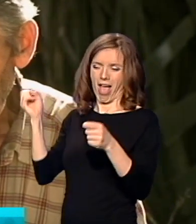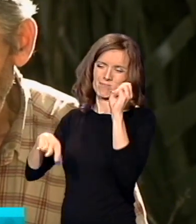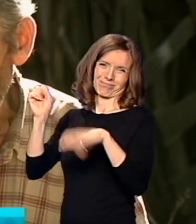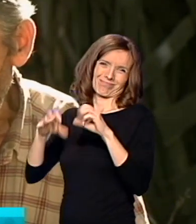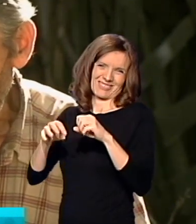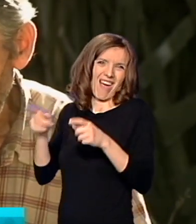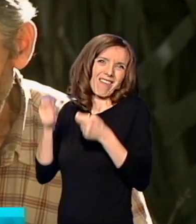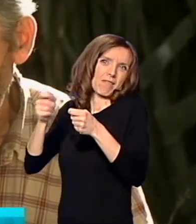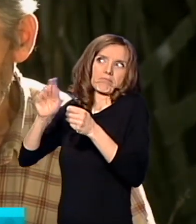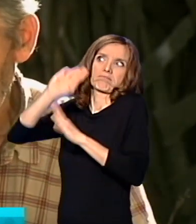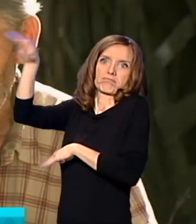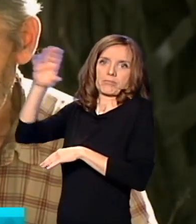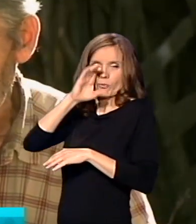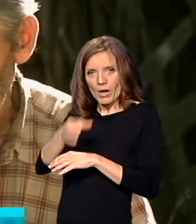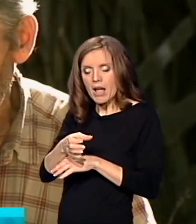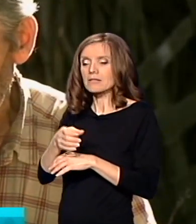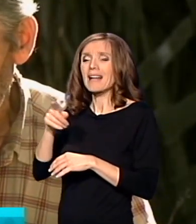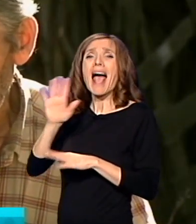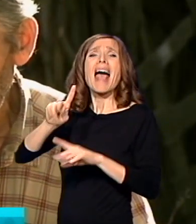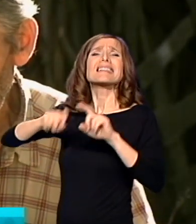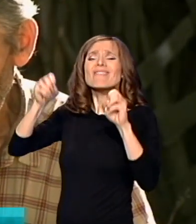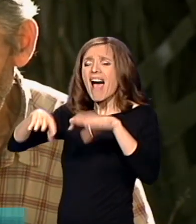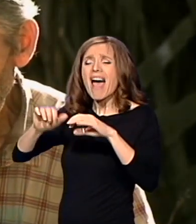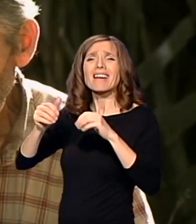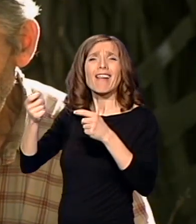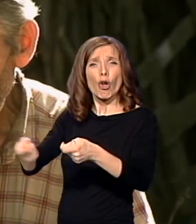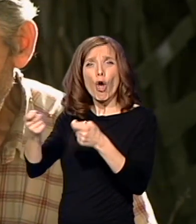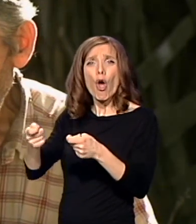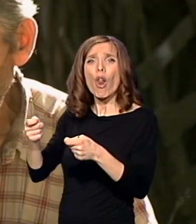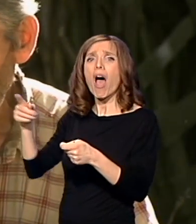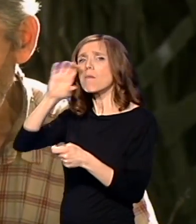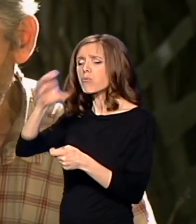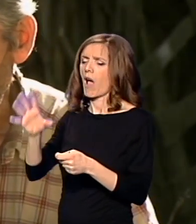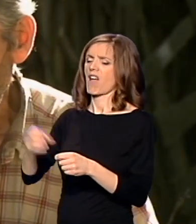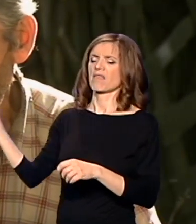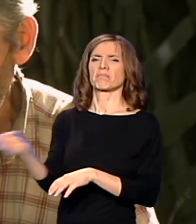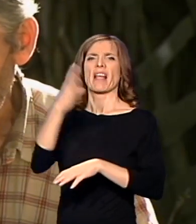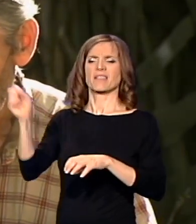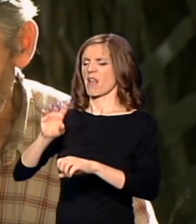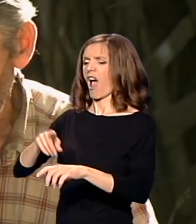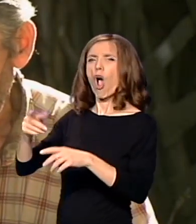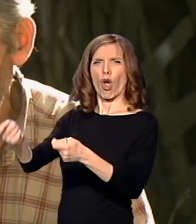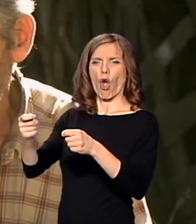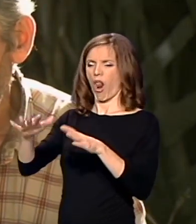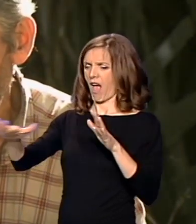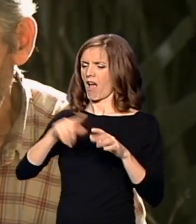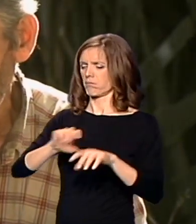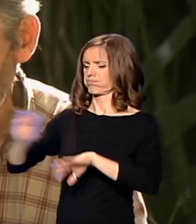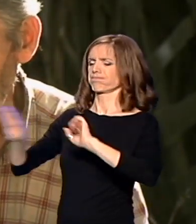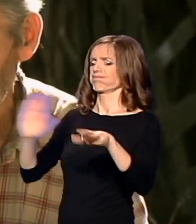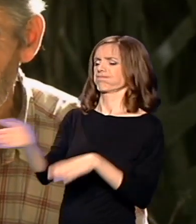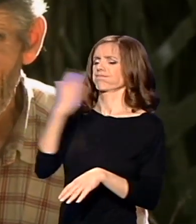A taj malo deda, taj Petar, on je sedao na